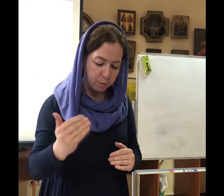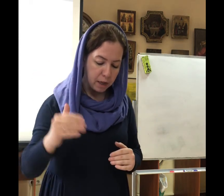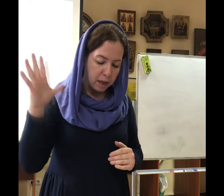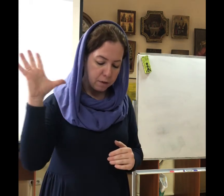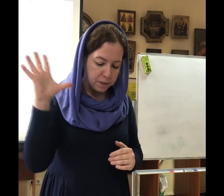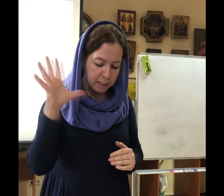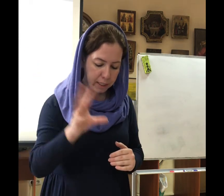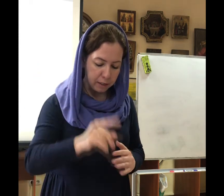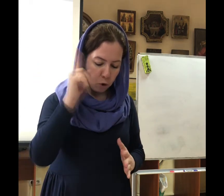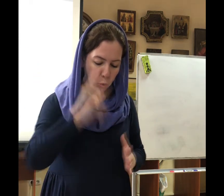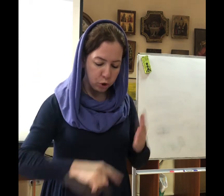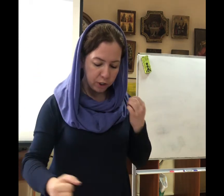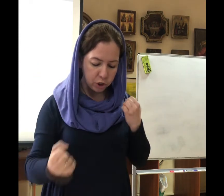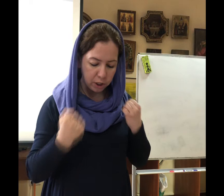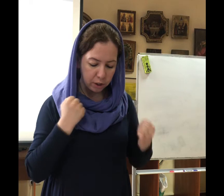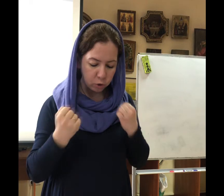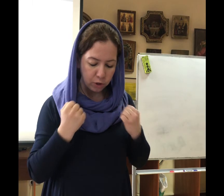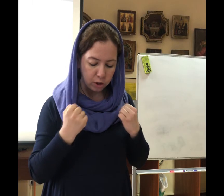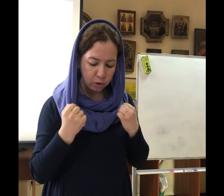все утверждены.